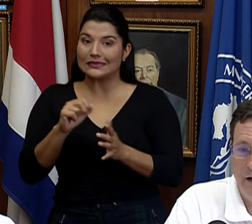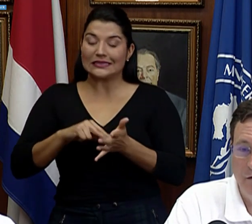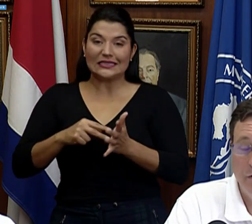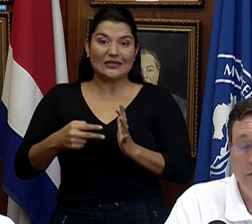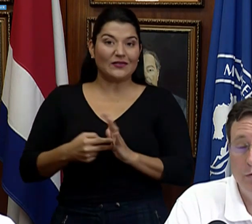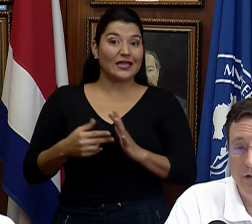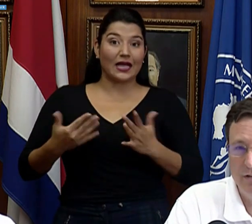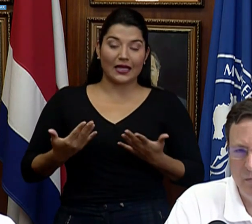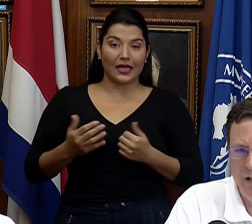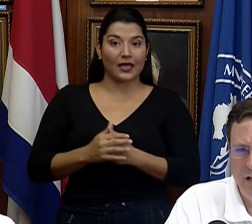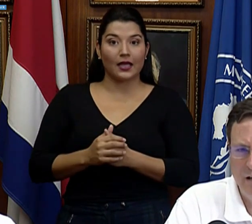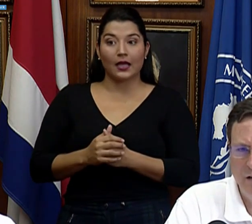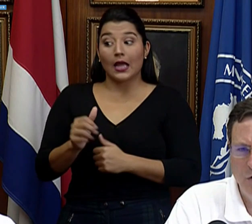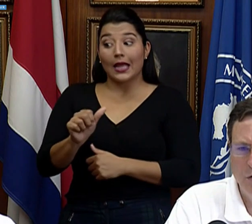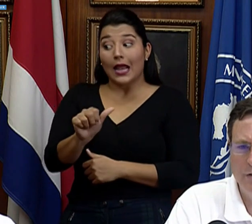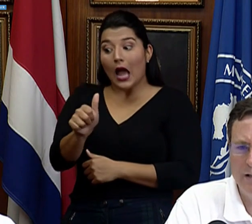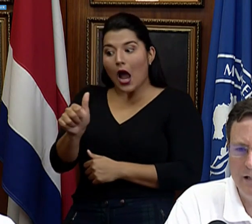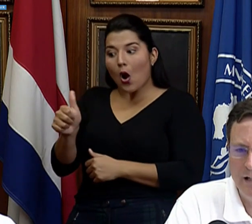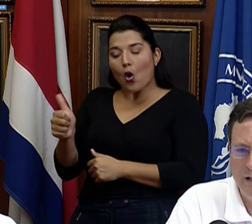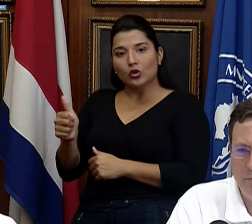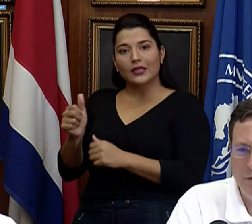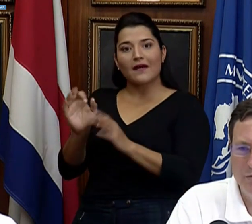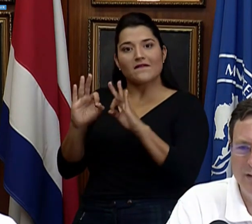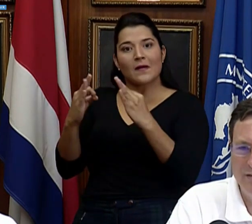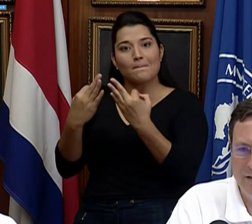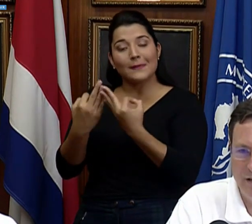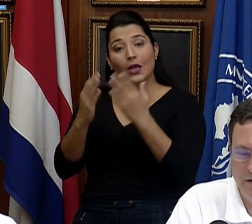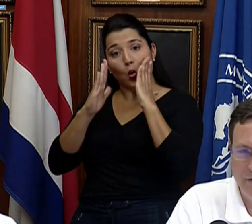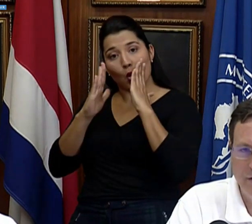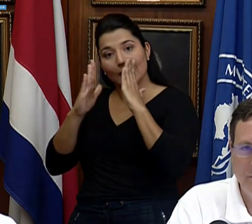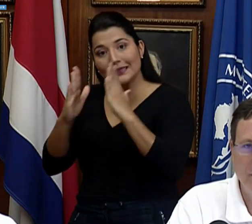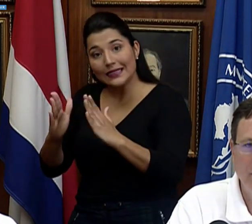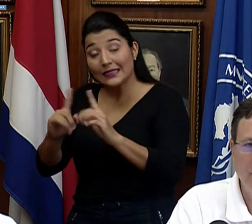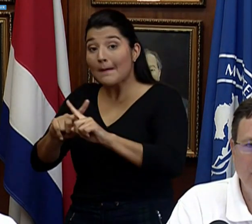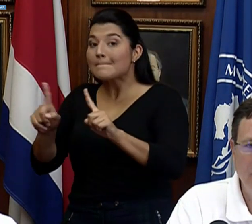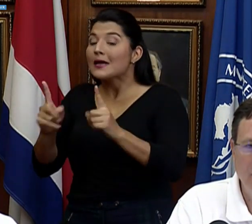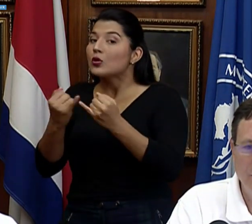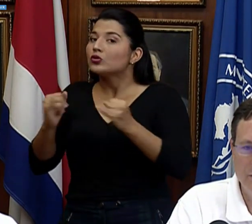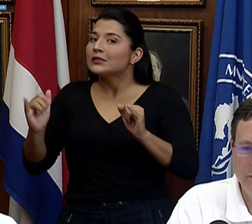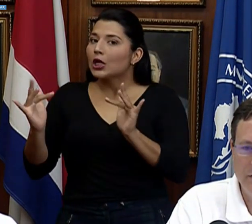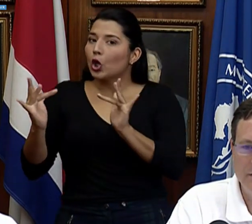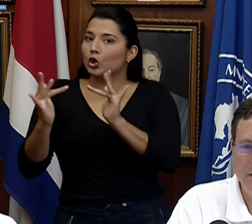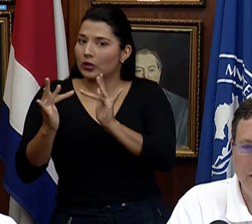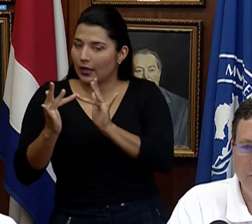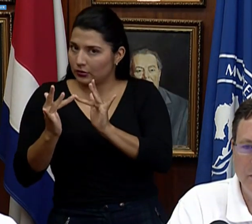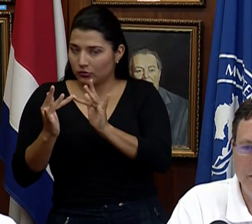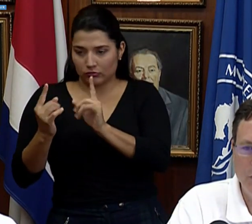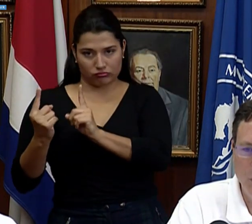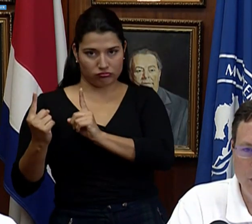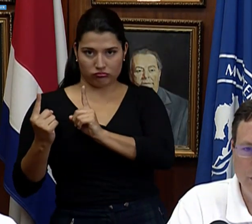el resto de la familia los atienda, pero sin acercarse. Inclusive, si ellos viven solos,